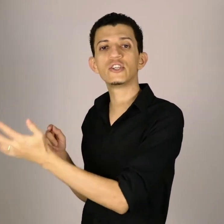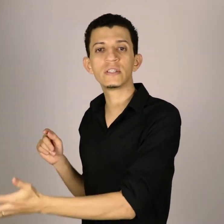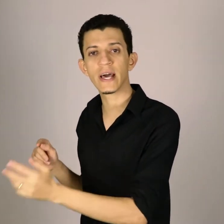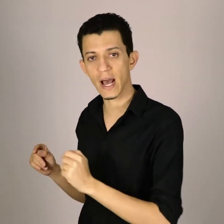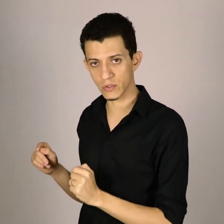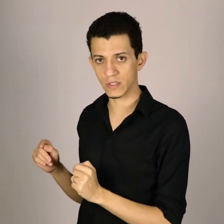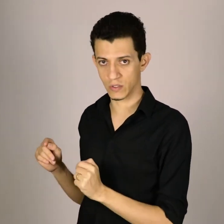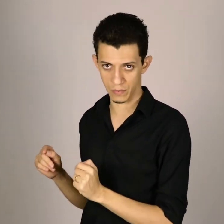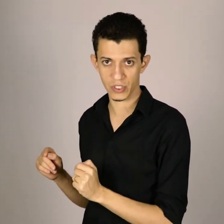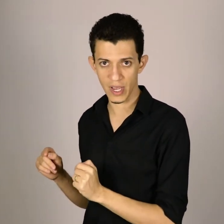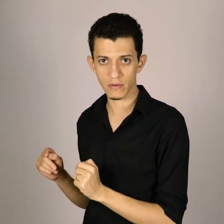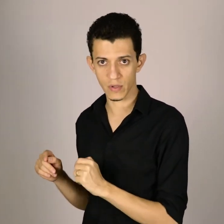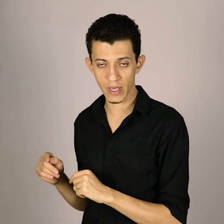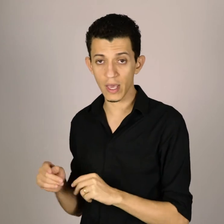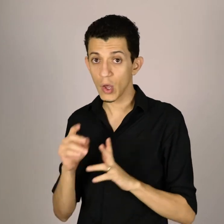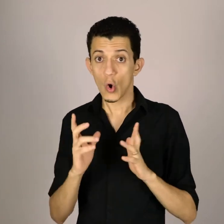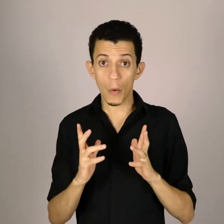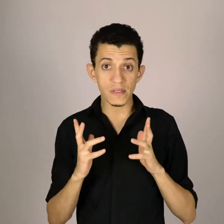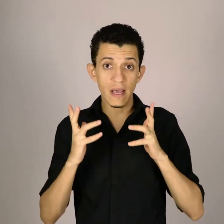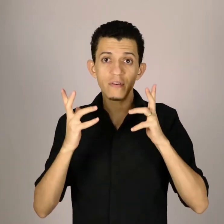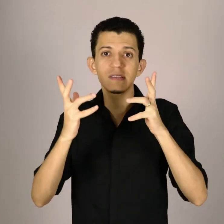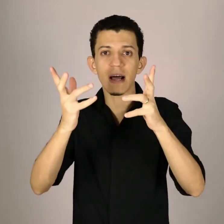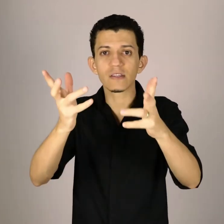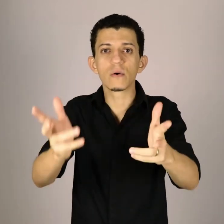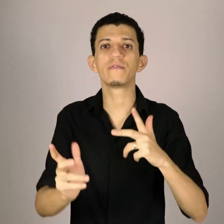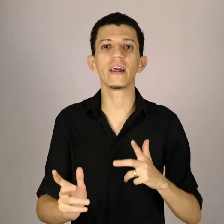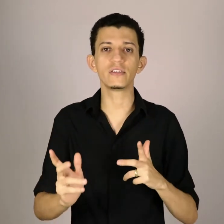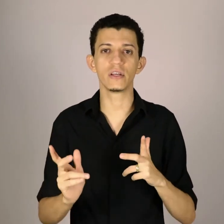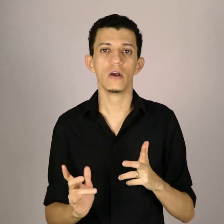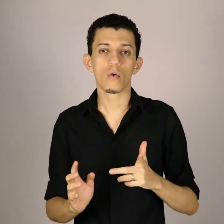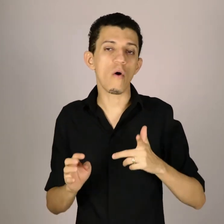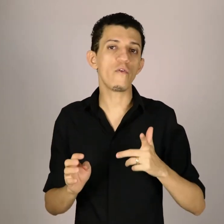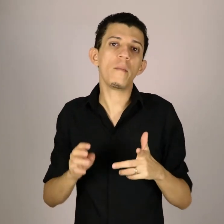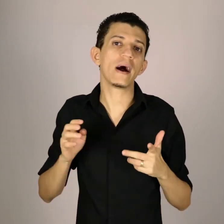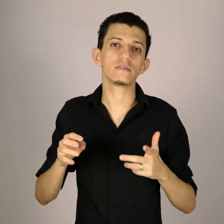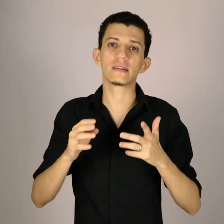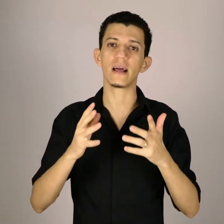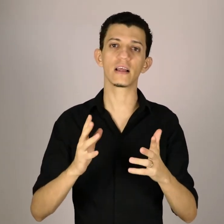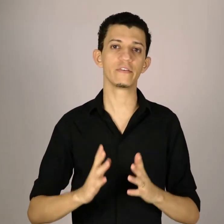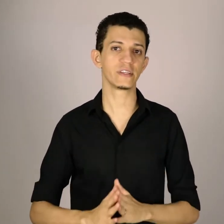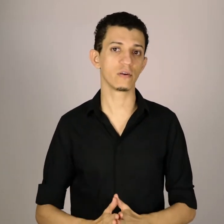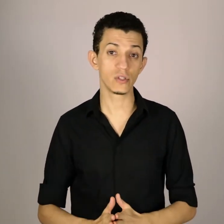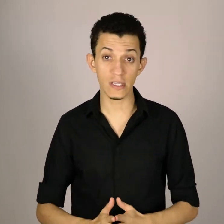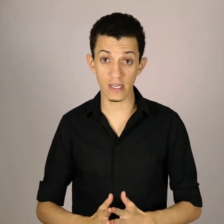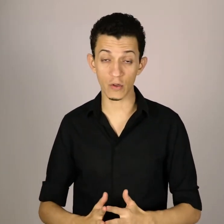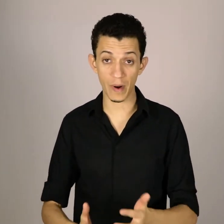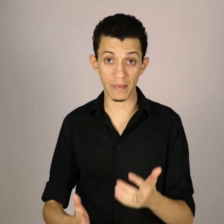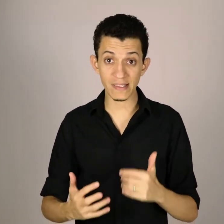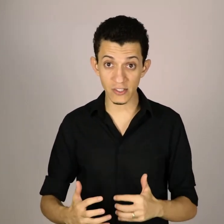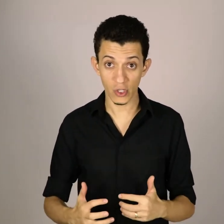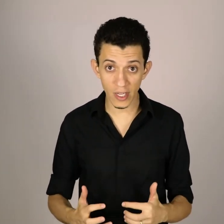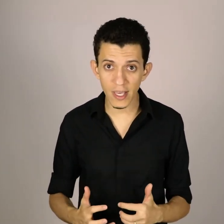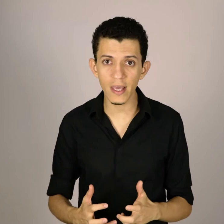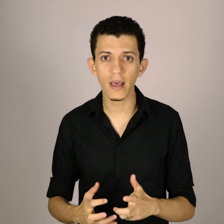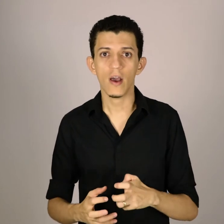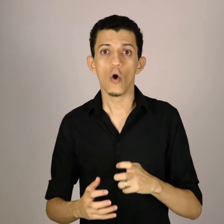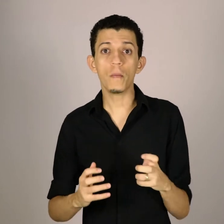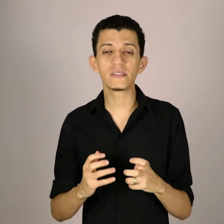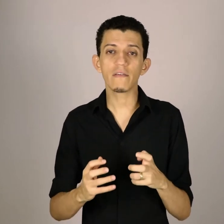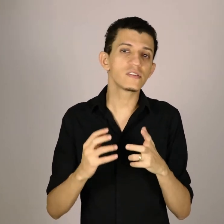interage com esses objetos, ok? Observa o que está à sua frente, qual o formato da tela que você está utilizando para me assistir aqui. Observe os